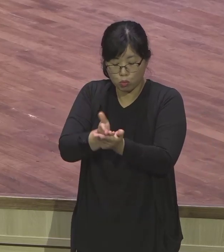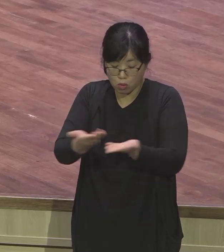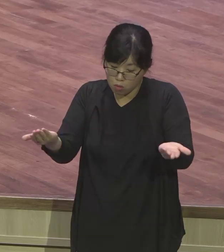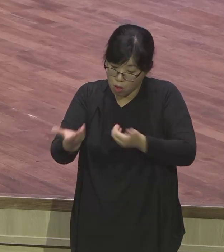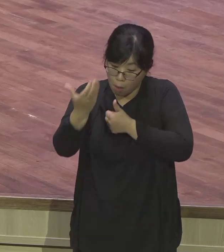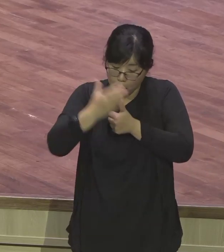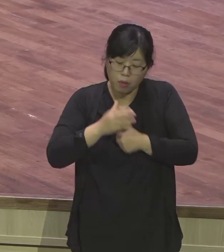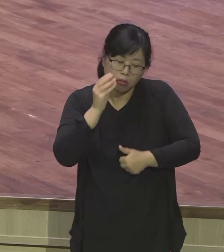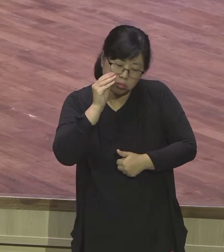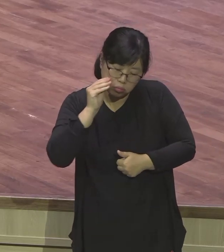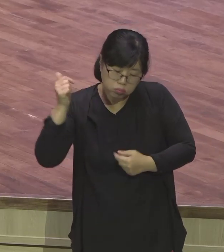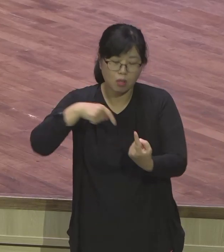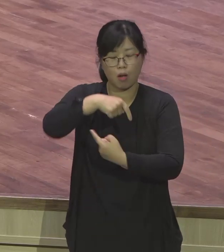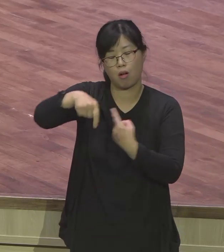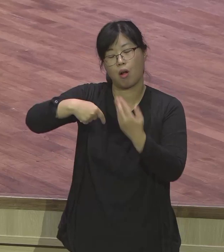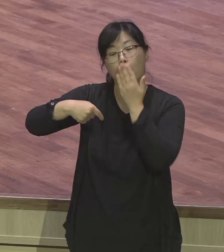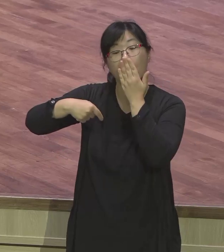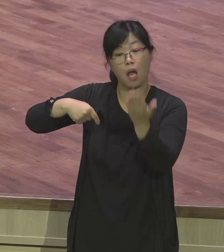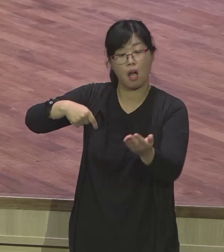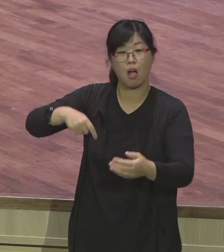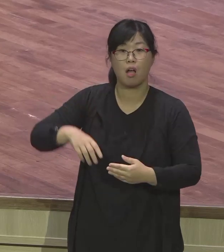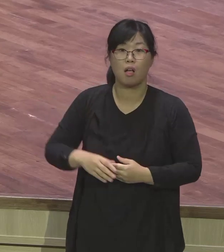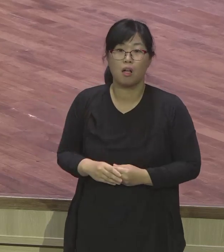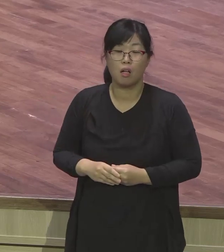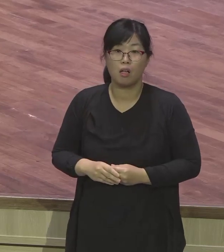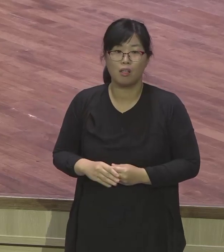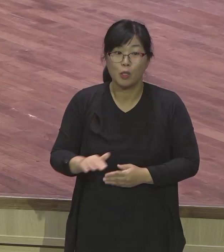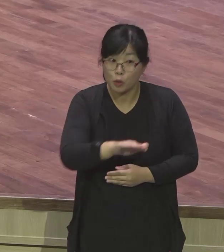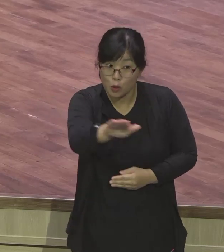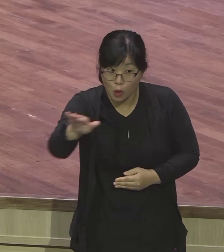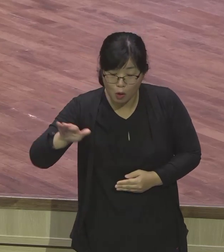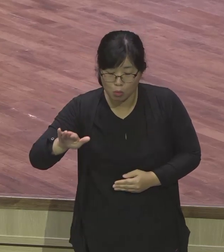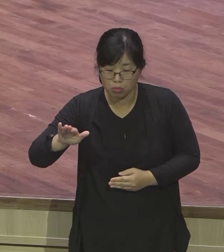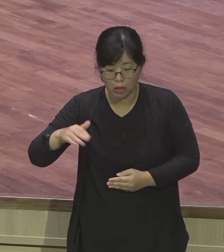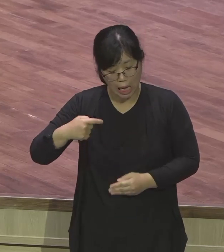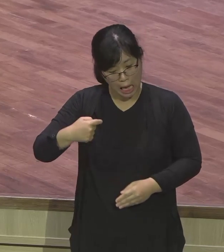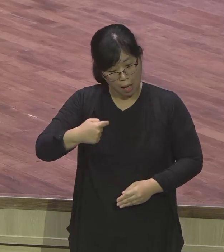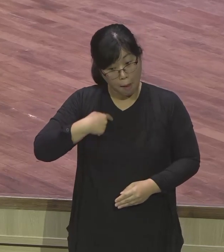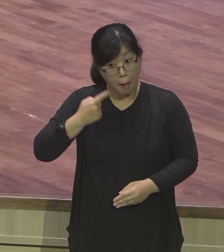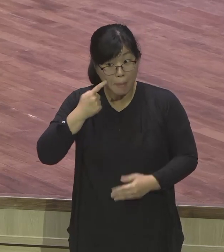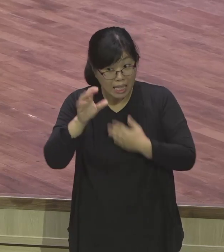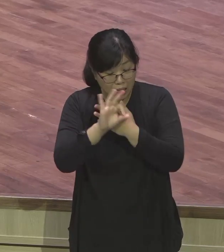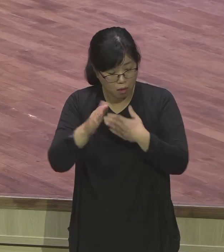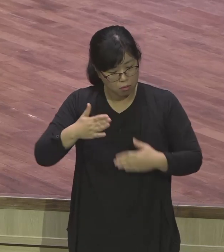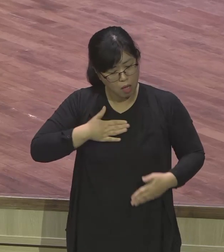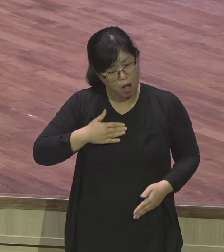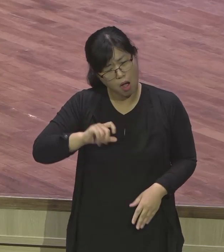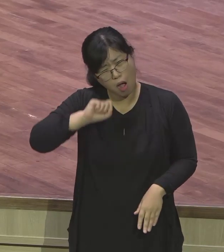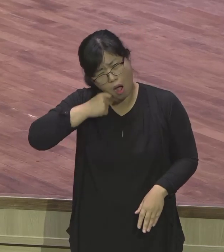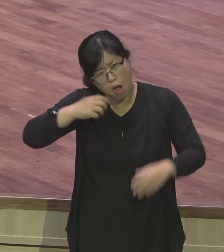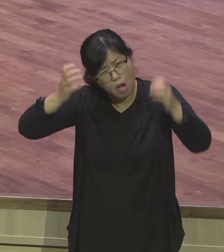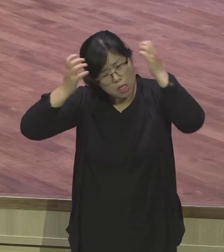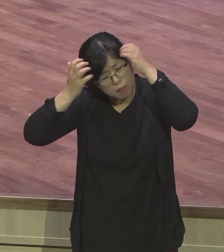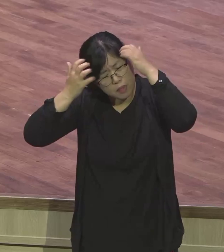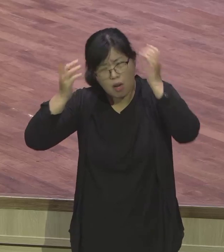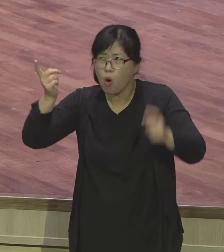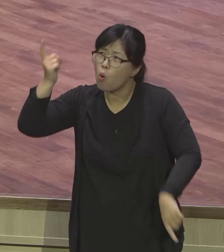여러분이 고생을 하는데 고생은 하나님의 시간표예요. 제가 우리 아들 통해서 내가 이렇게 오랫동안